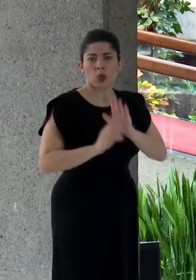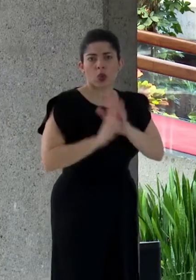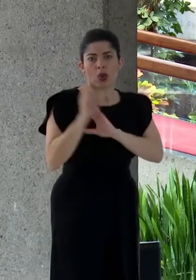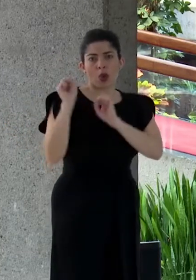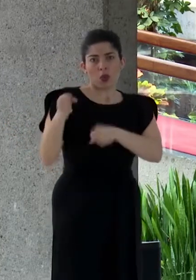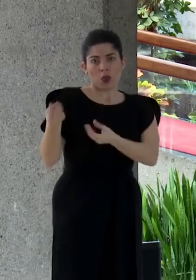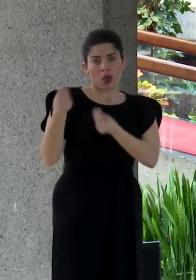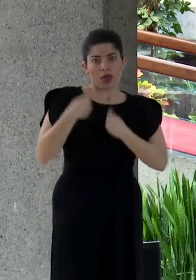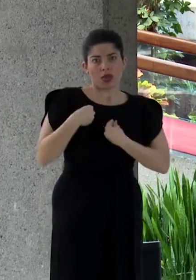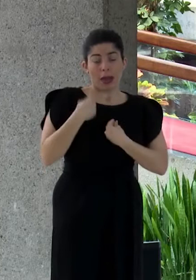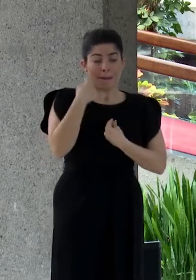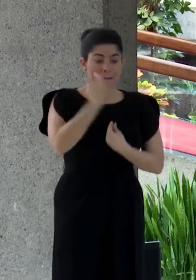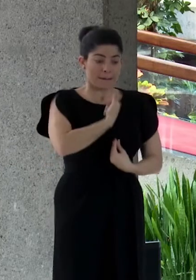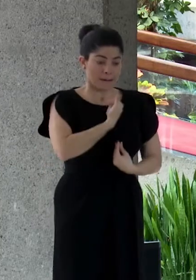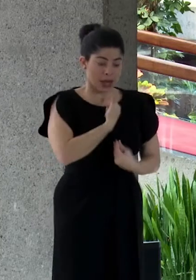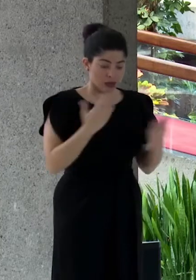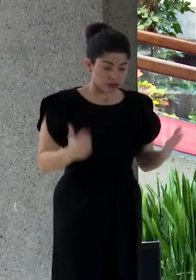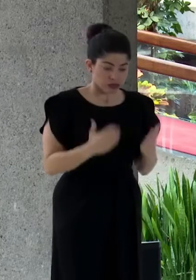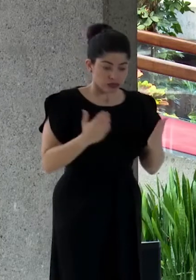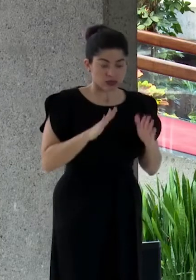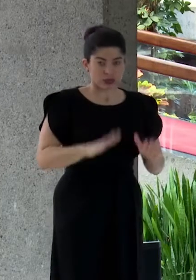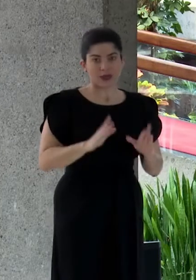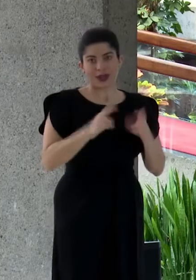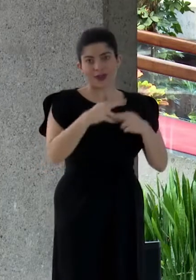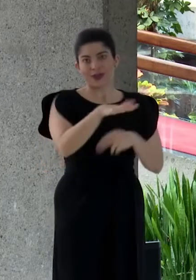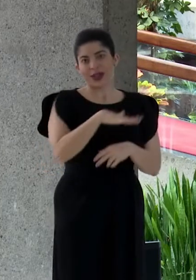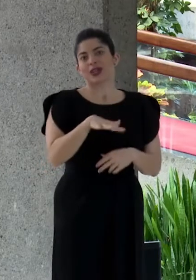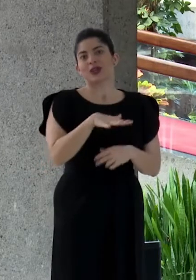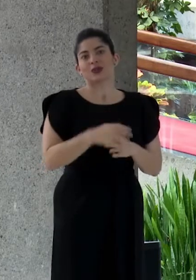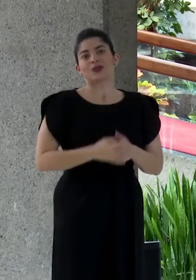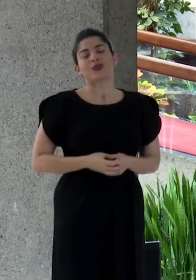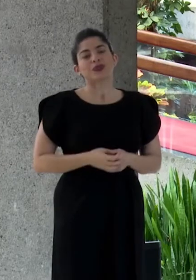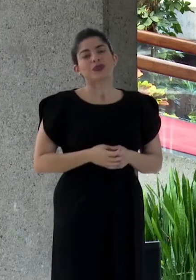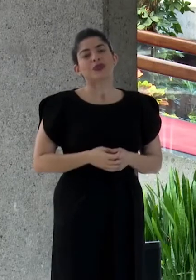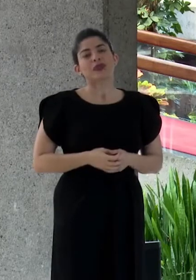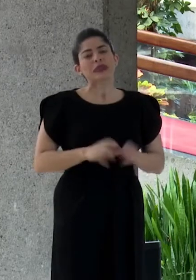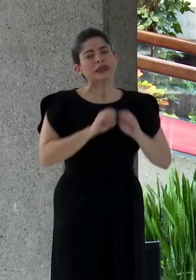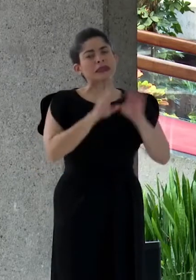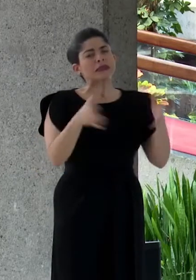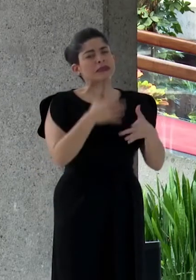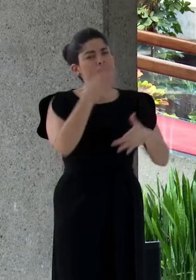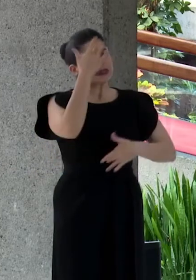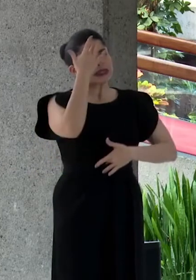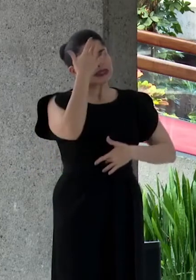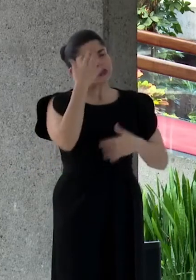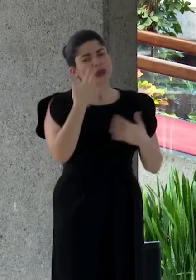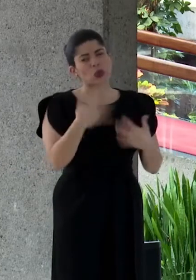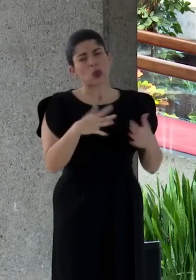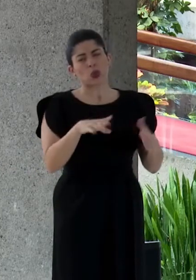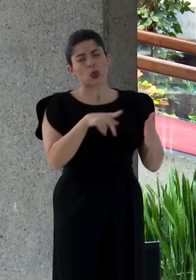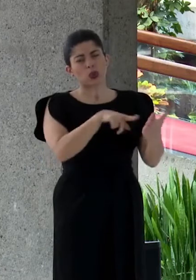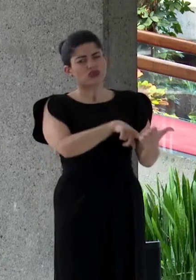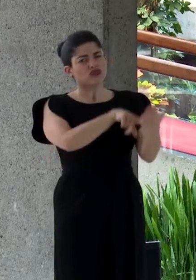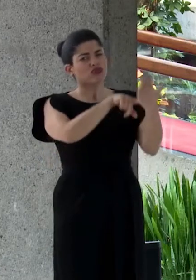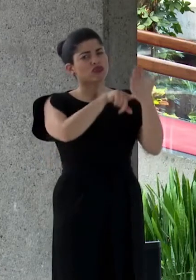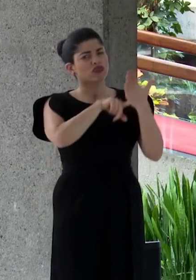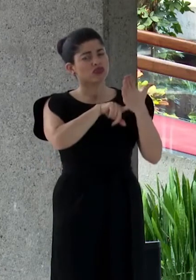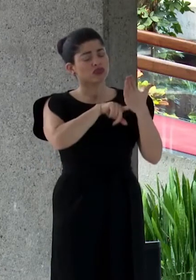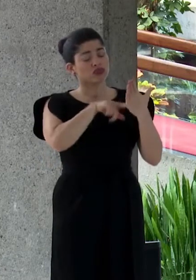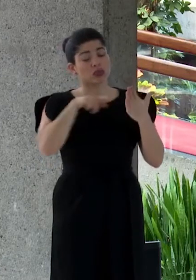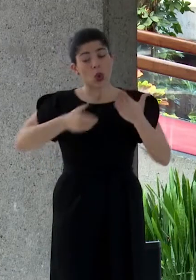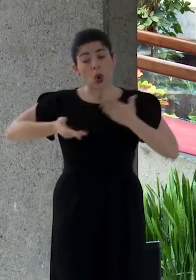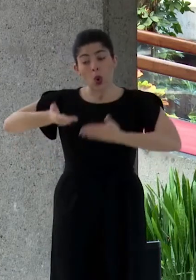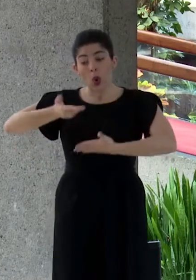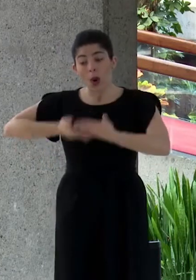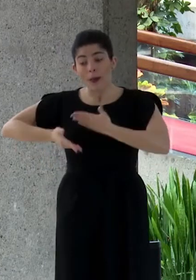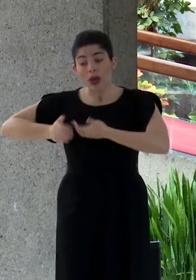ofrece para la prosperidad de nuestra región. La pandemia nos ha demostrado que la cooperación